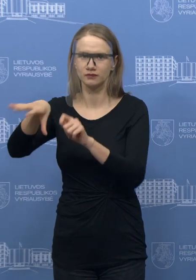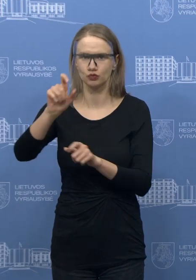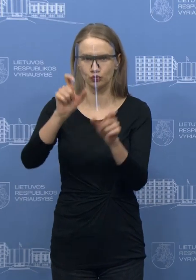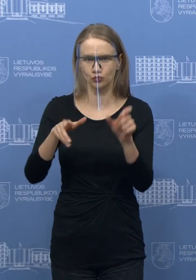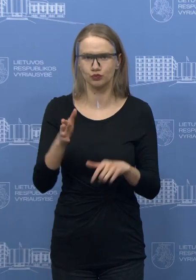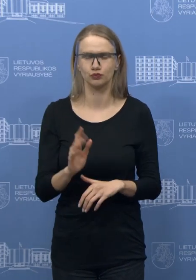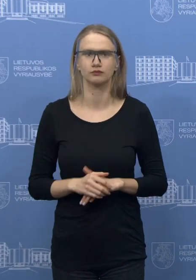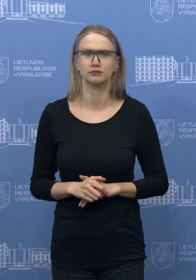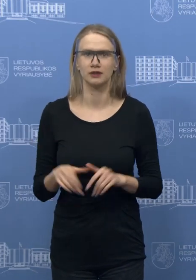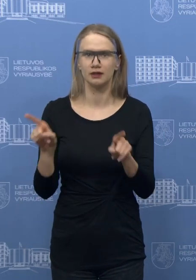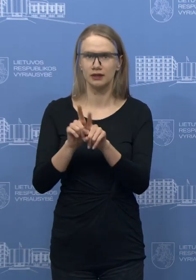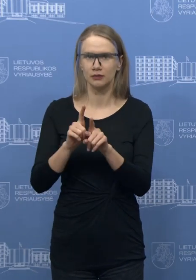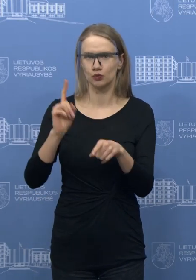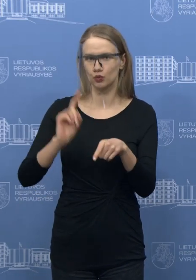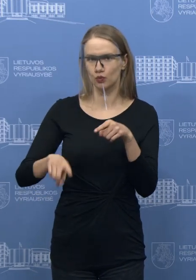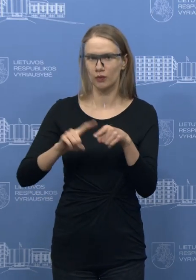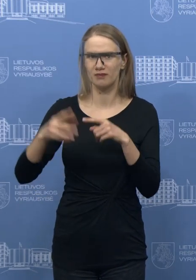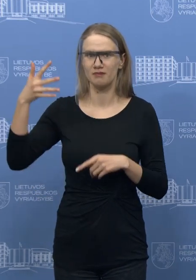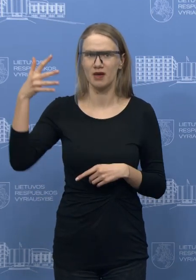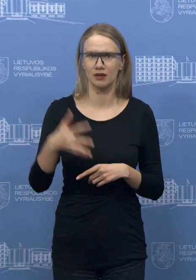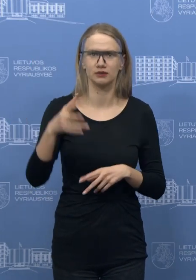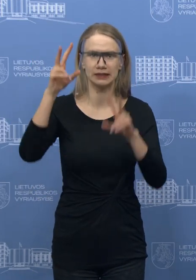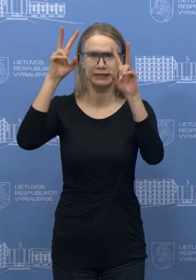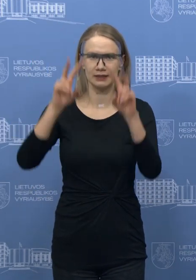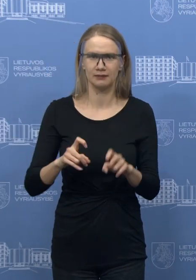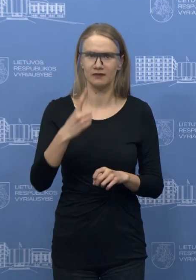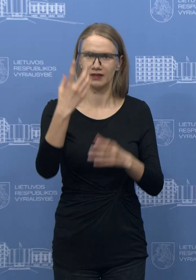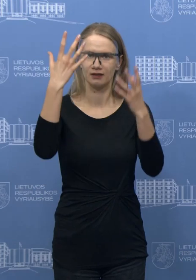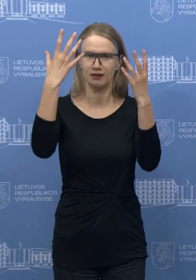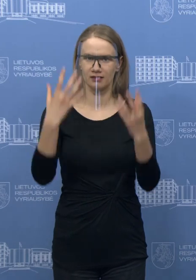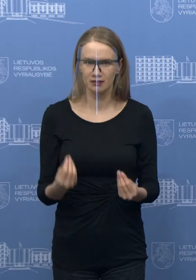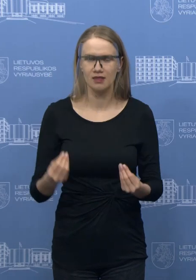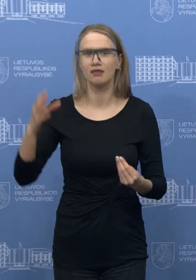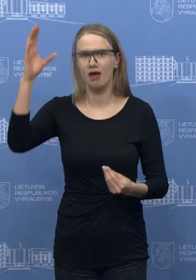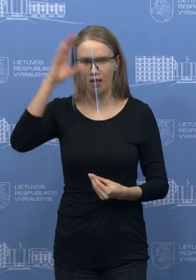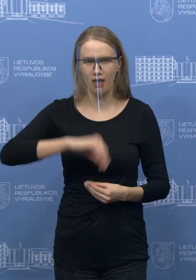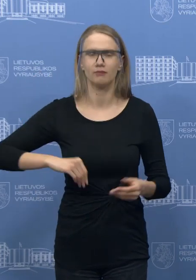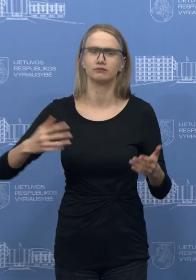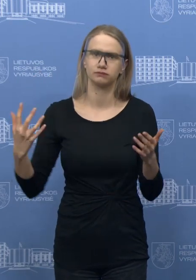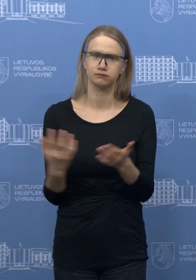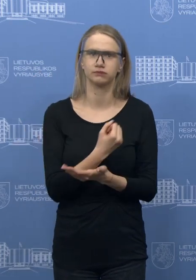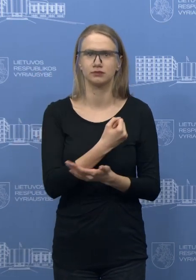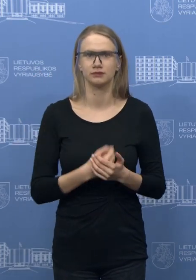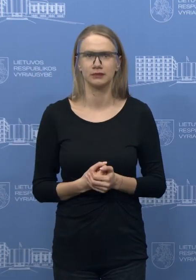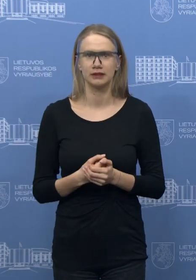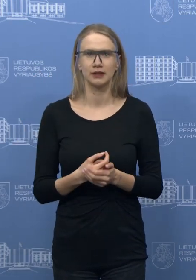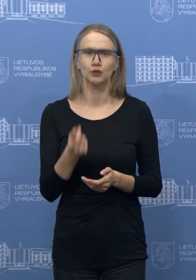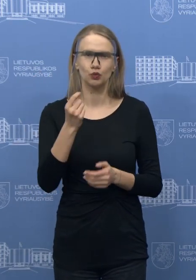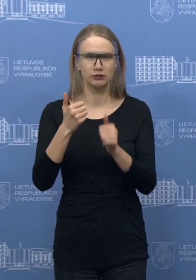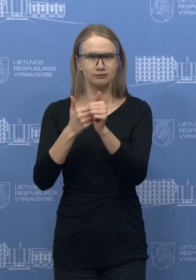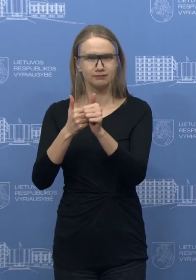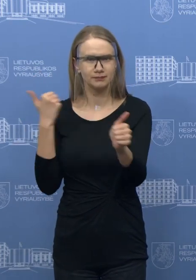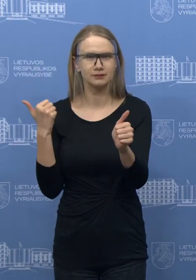pasiekti valaipsnių 5 tūkstančių tyrimų skaičių per parą. Atsilikimas yra, maždaug atsilikimas